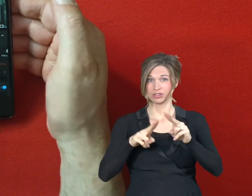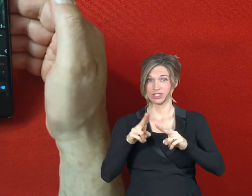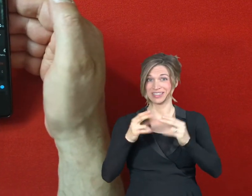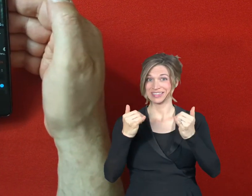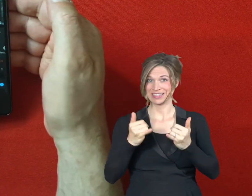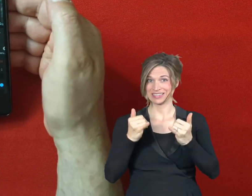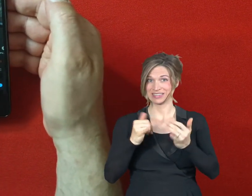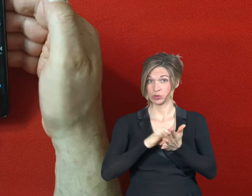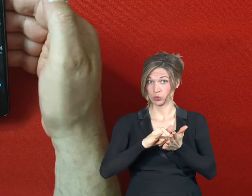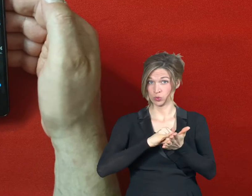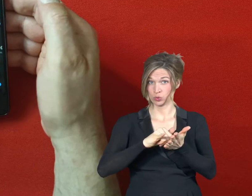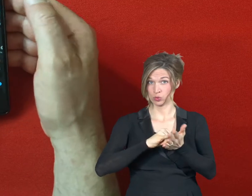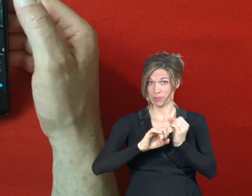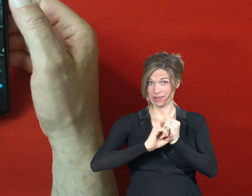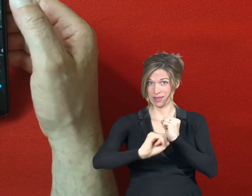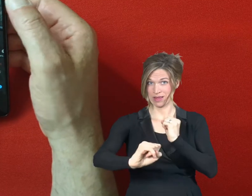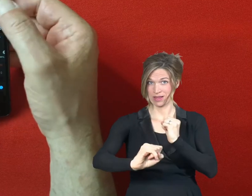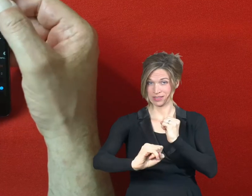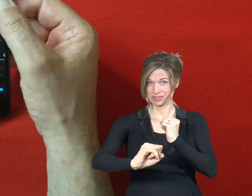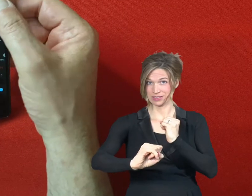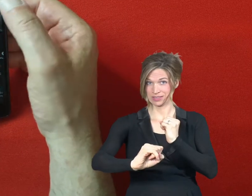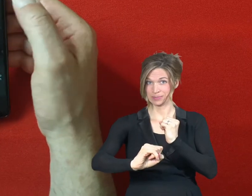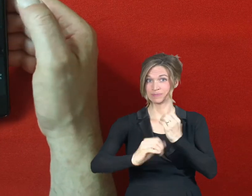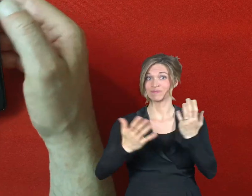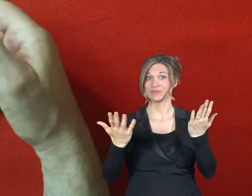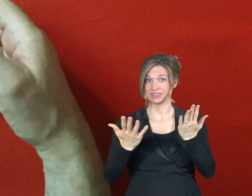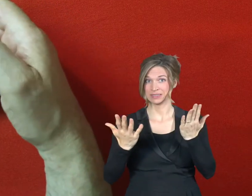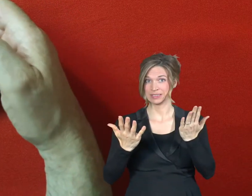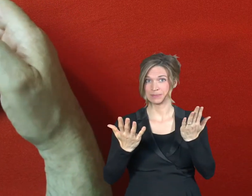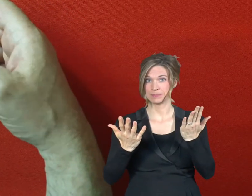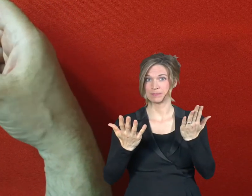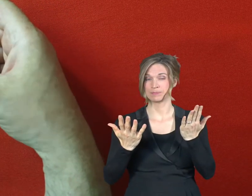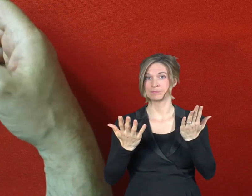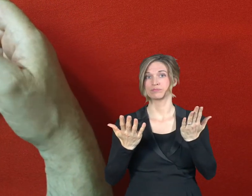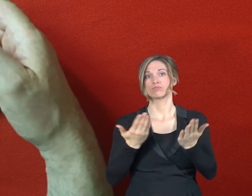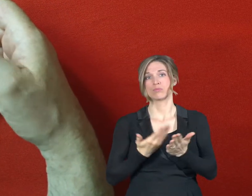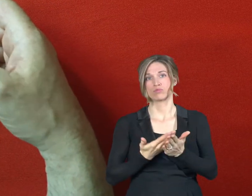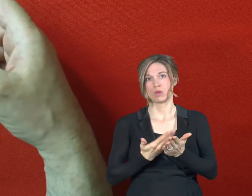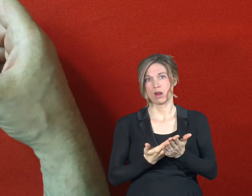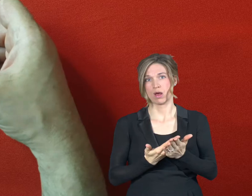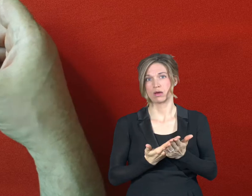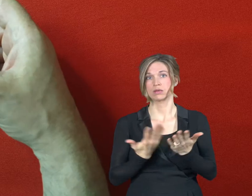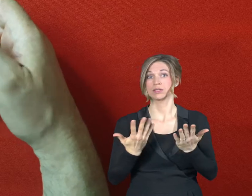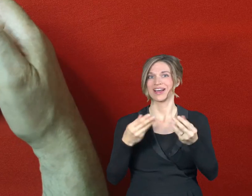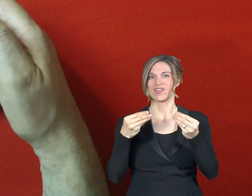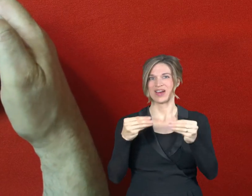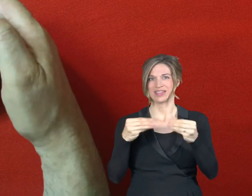gegenüber dem Video in Facebook haben, ist, dass Sie zum Beispiel die Qualität des Videos